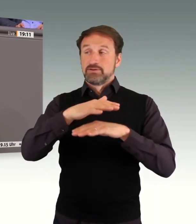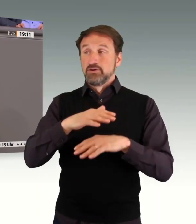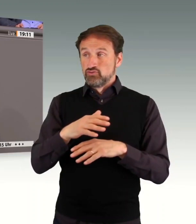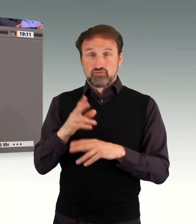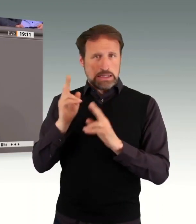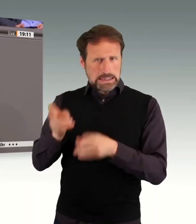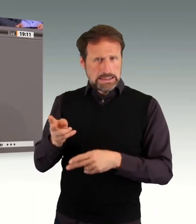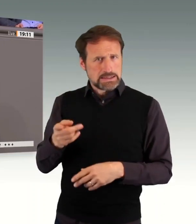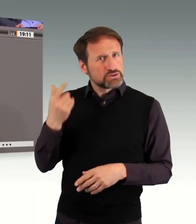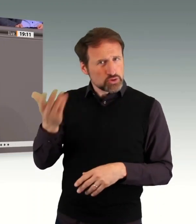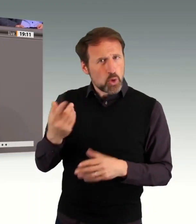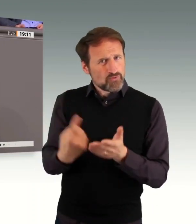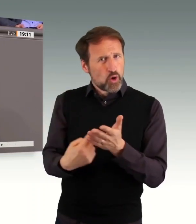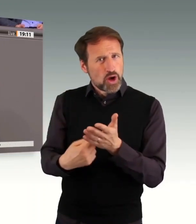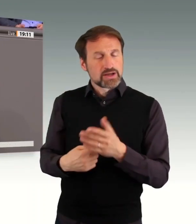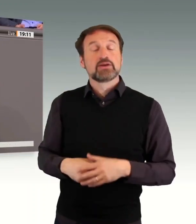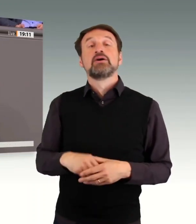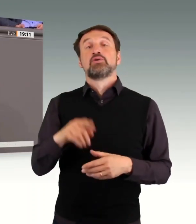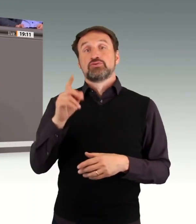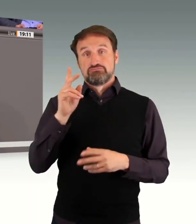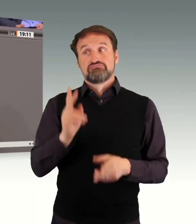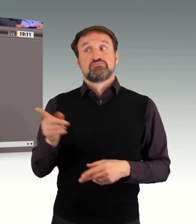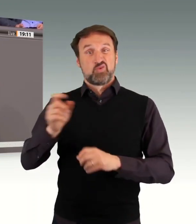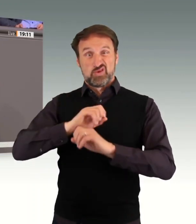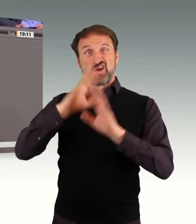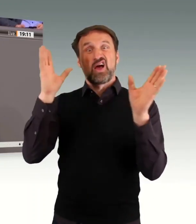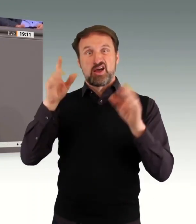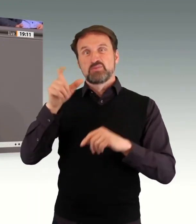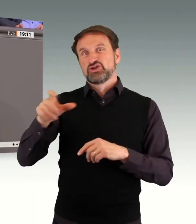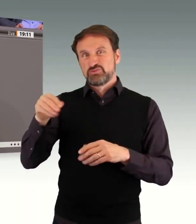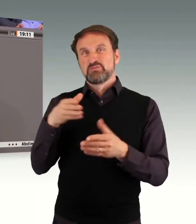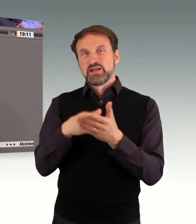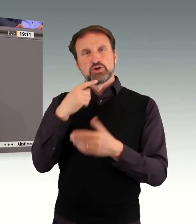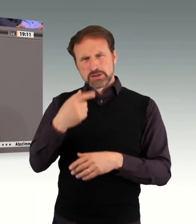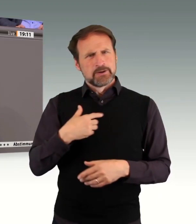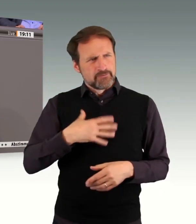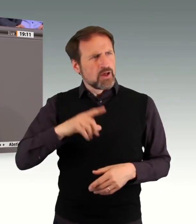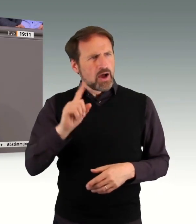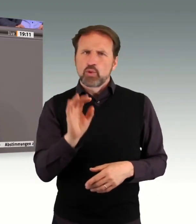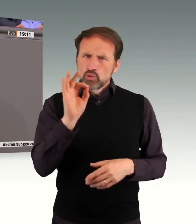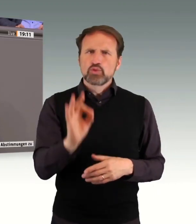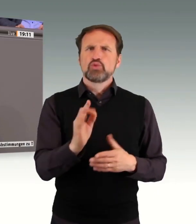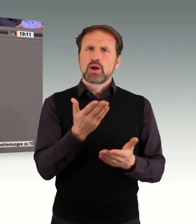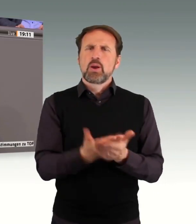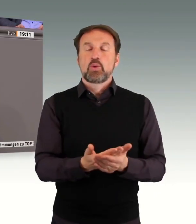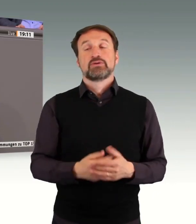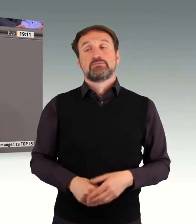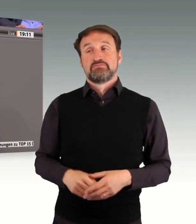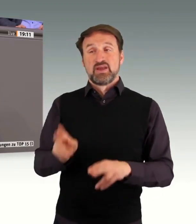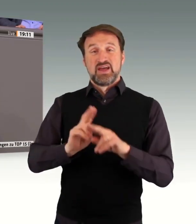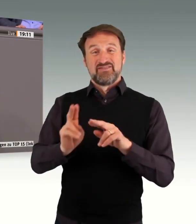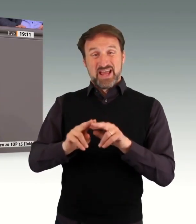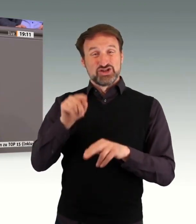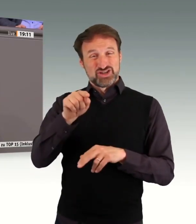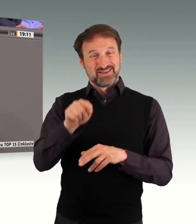es ist eindeutig auch gute Löhne. Wir werden das Werkstattentgelt detailliert überarbeiten,